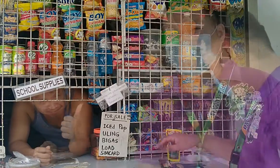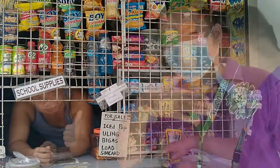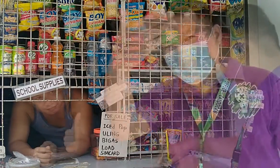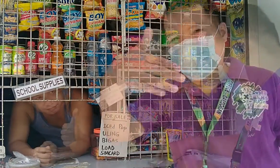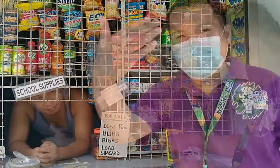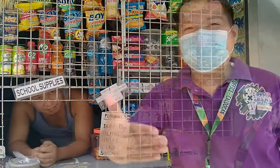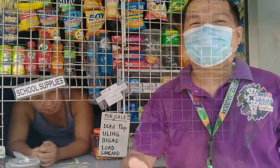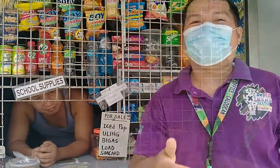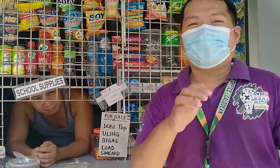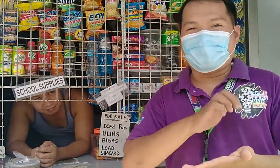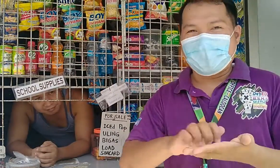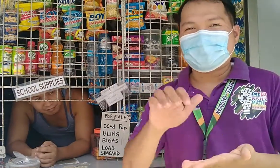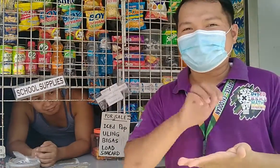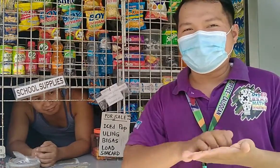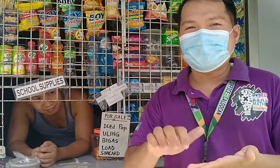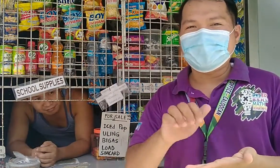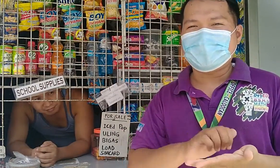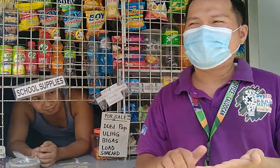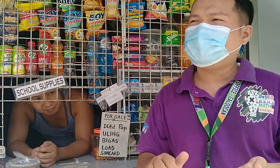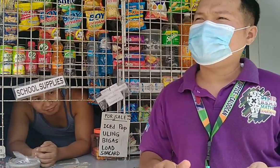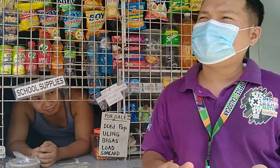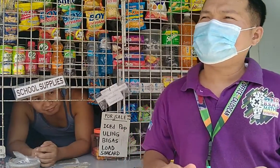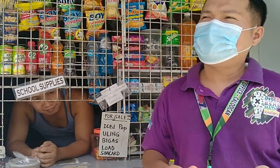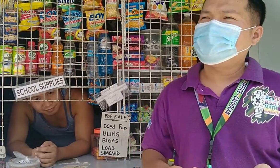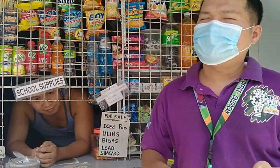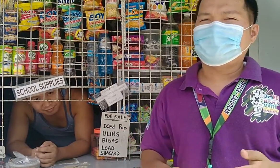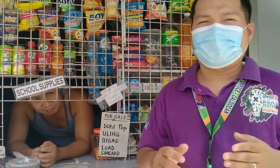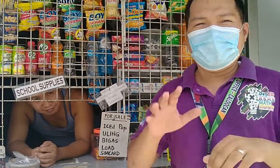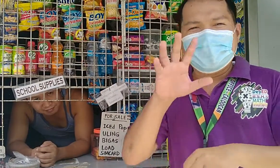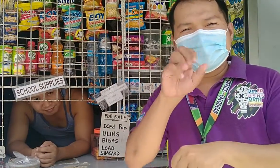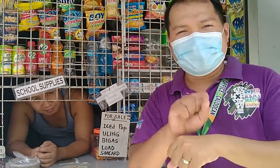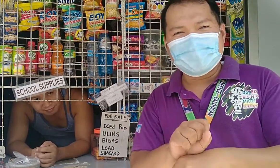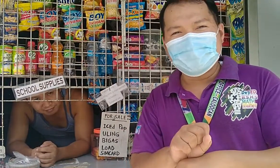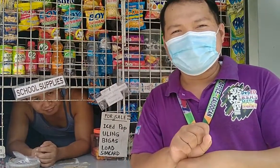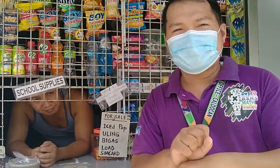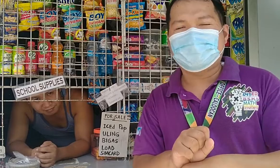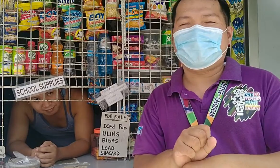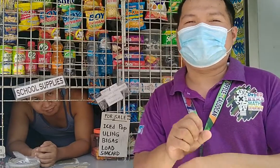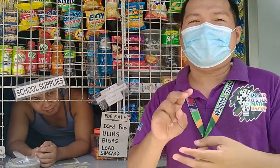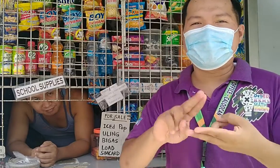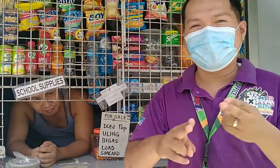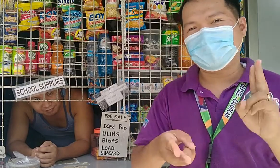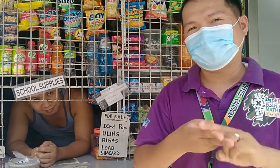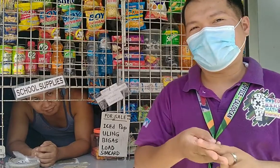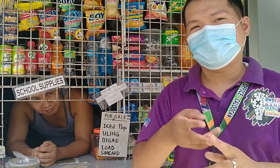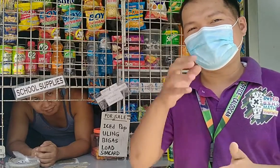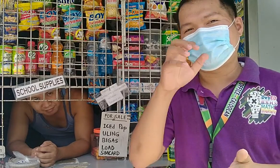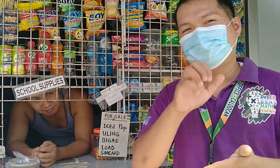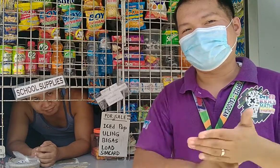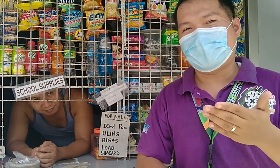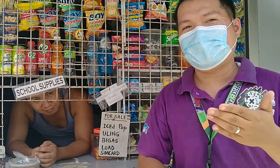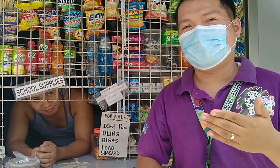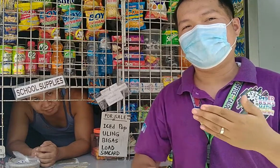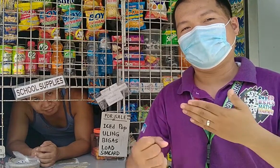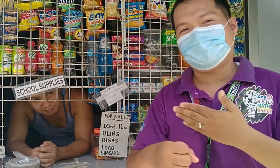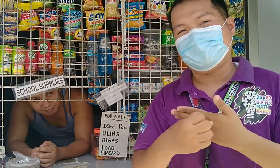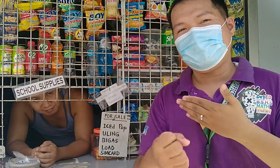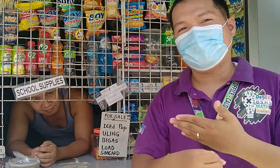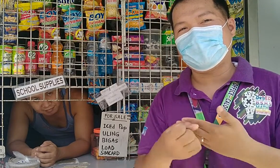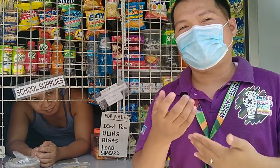Kalaunan, magpapractice nyo rin yan at sanay na tayo sa mga numbers at mag-subtract na mas simpleng